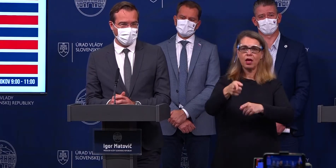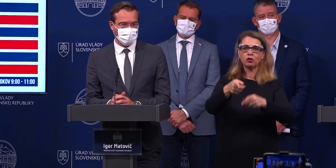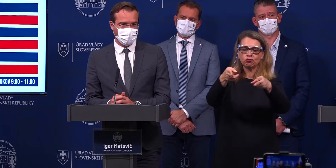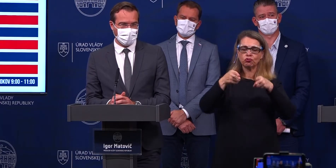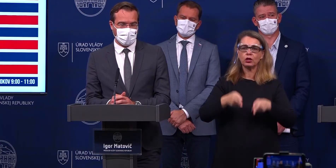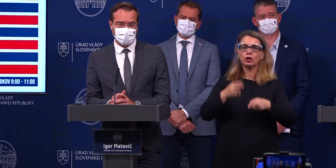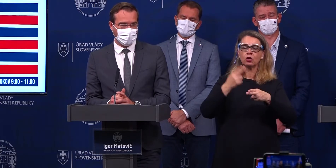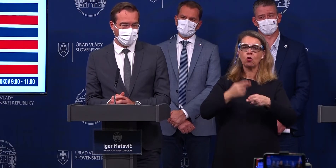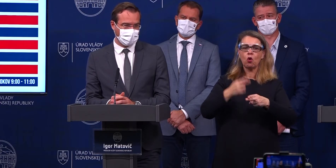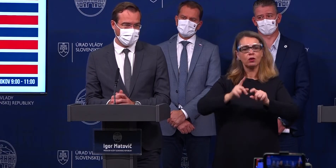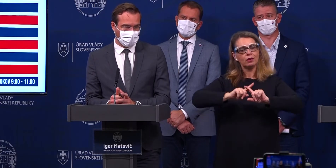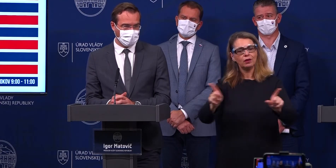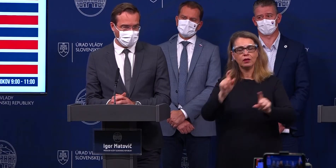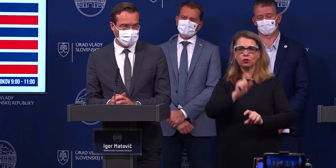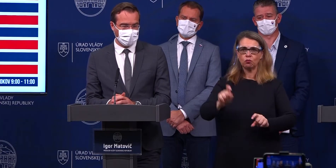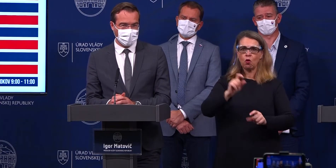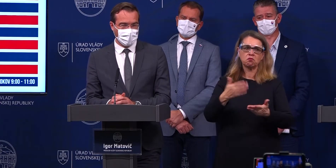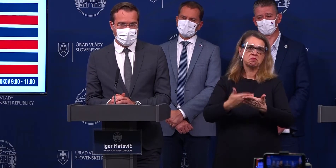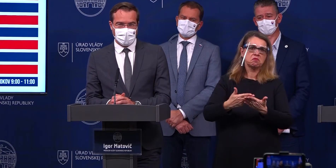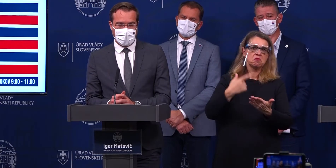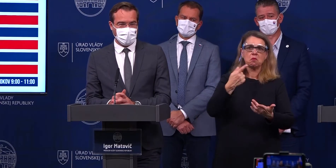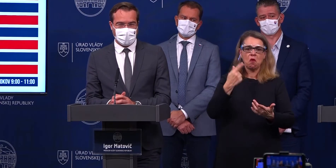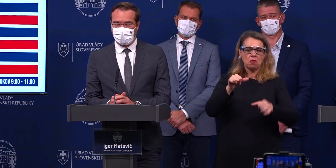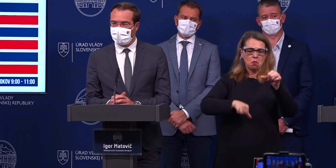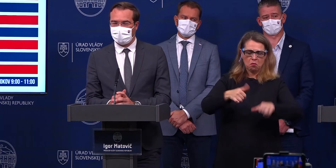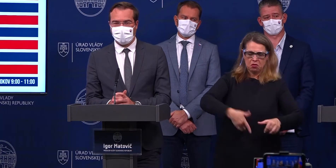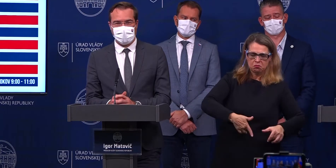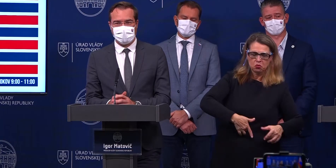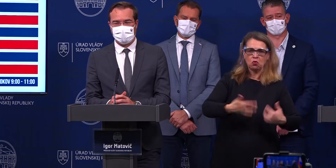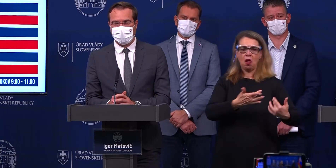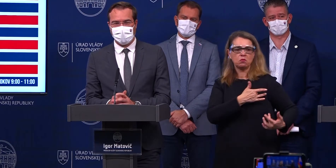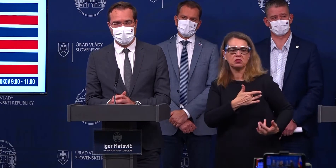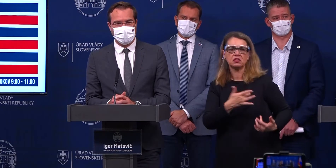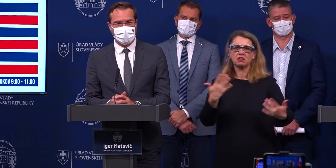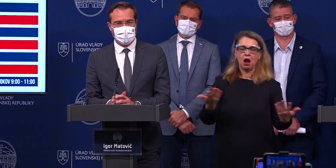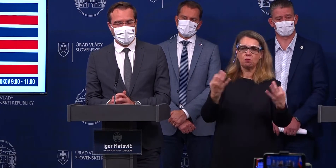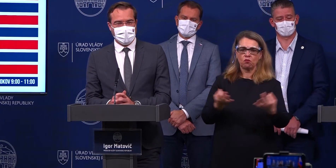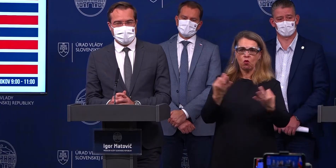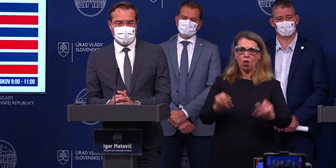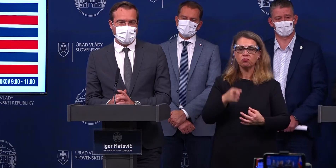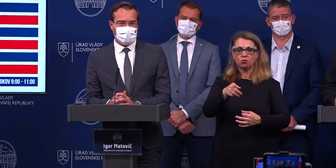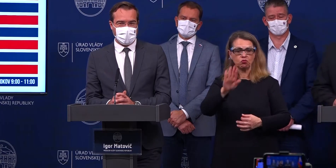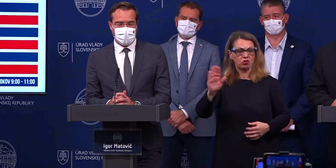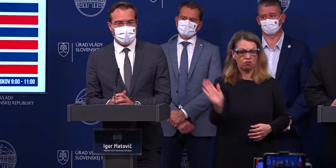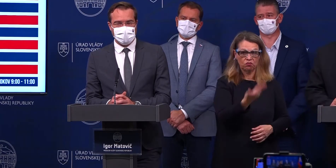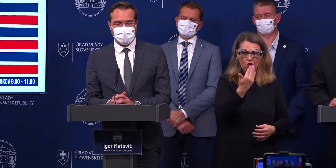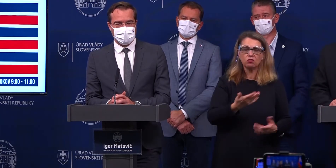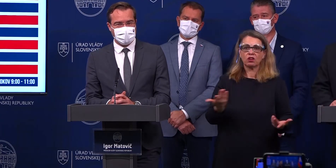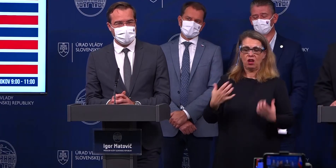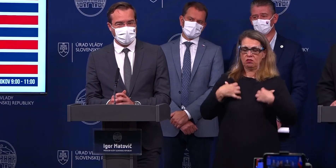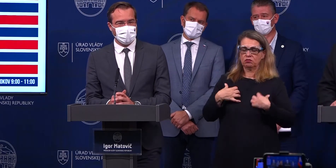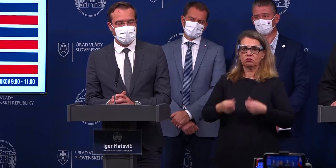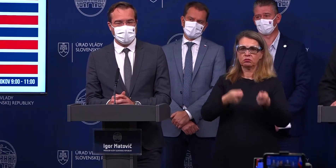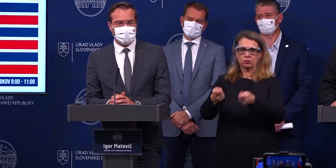iným dôvodom. A tí tam ležiť nebudú môcť. Práve preto je toto dôležité si uvedomiť. Teraz sa nerozprávame o tom, že